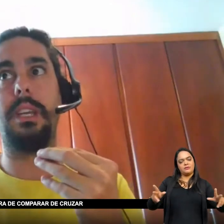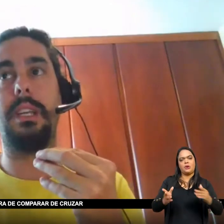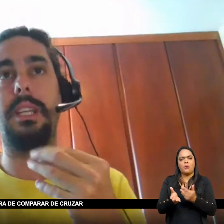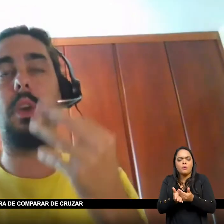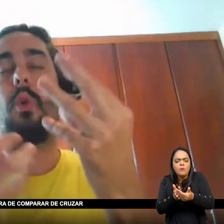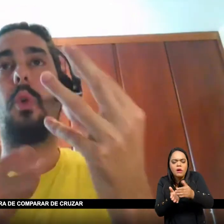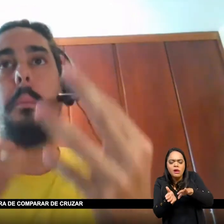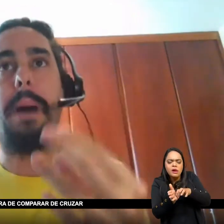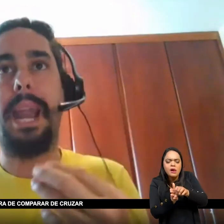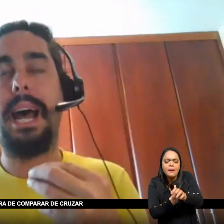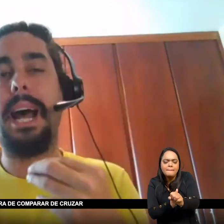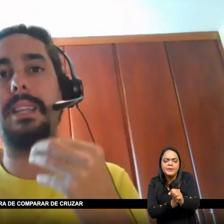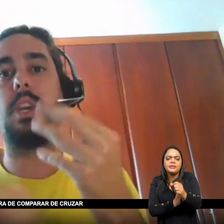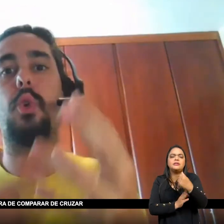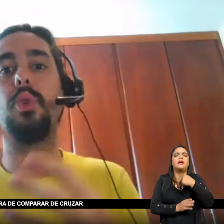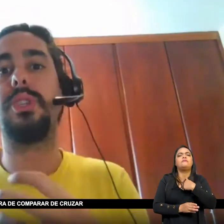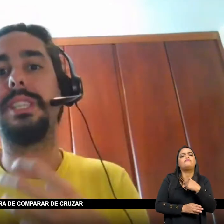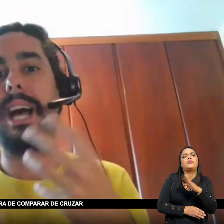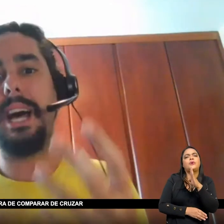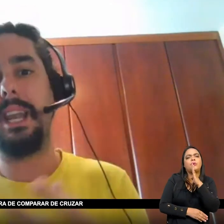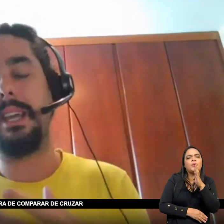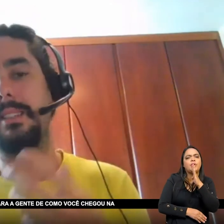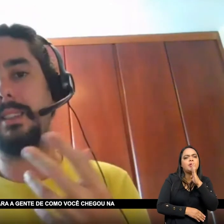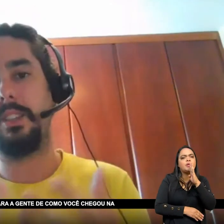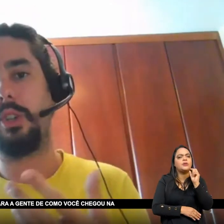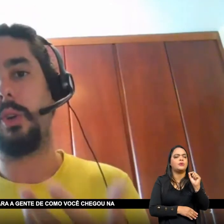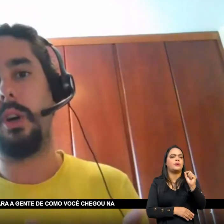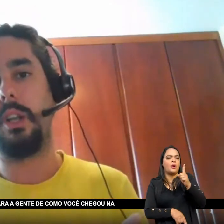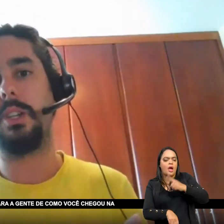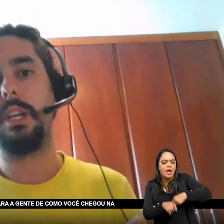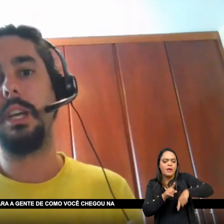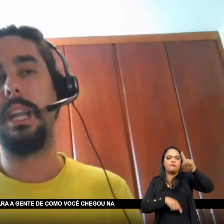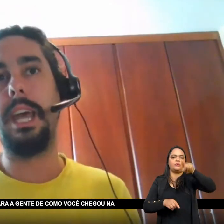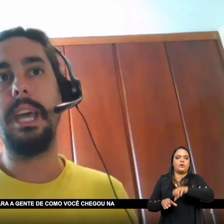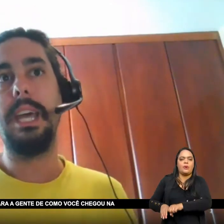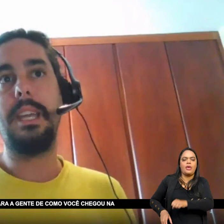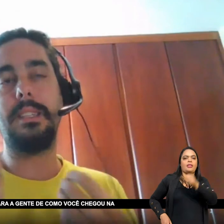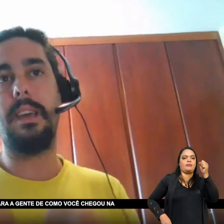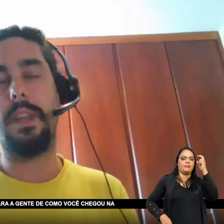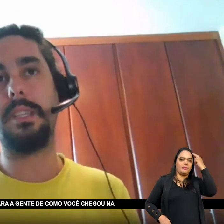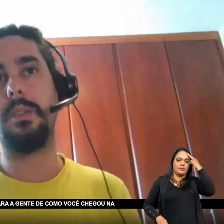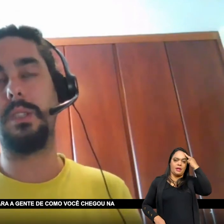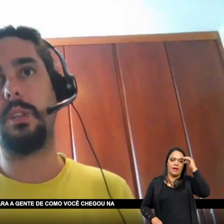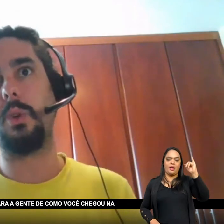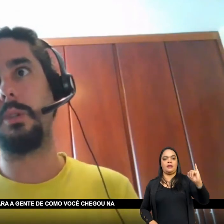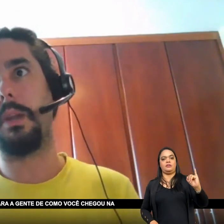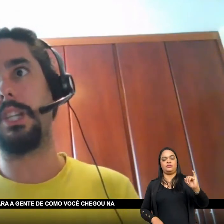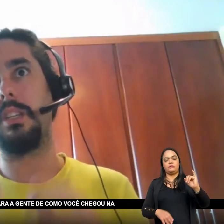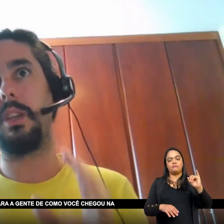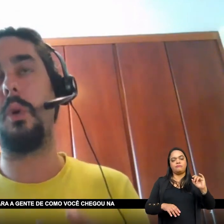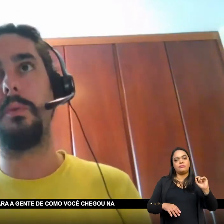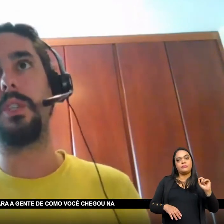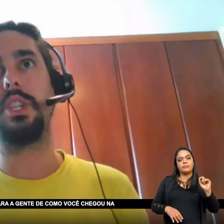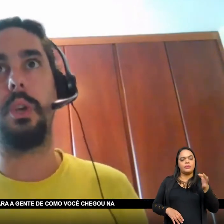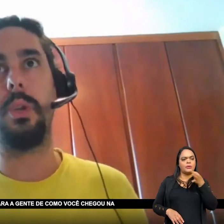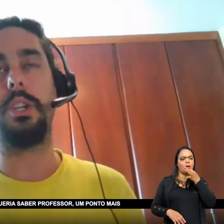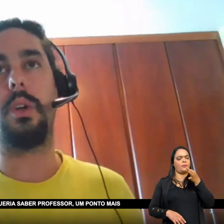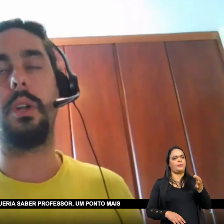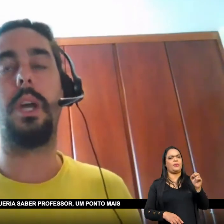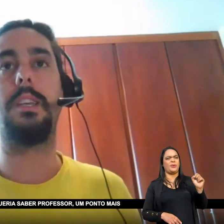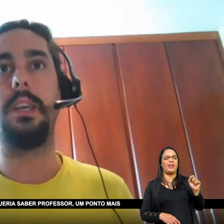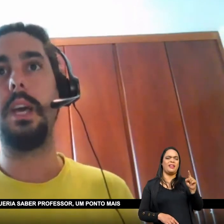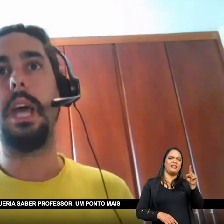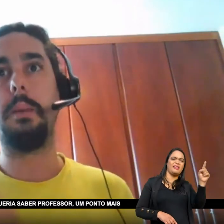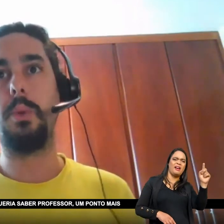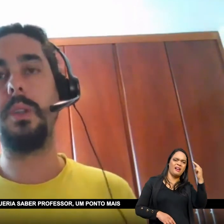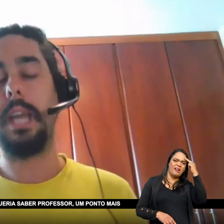comparar De cruzar Essas histórias E essa reflexão Que você trouxe Para a gente De como você chegou Na